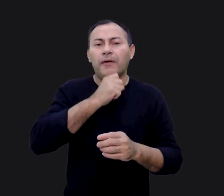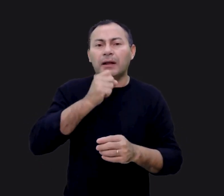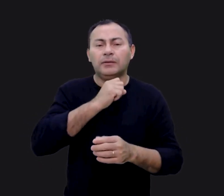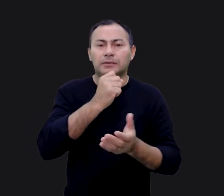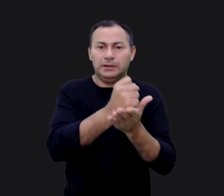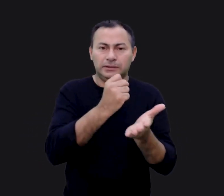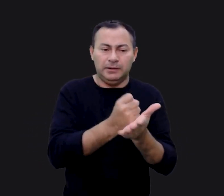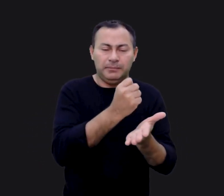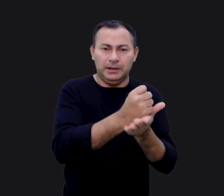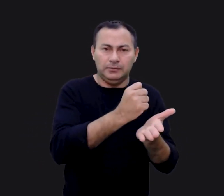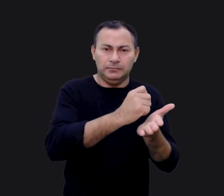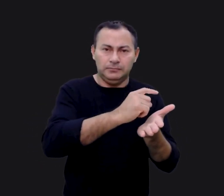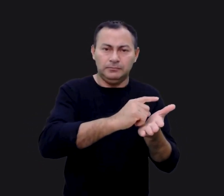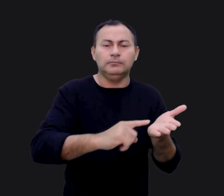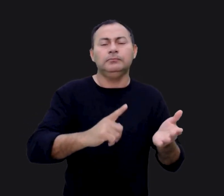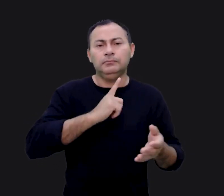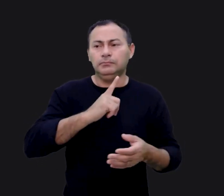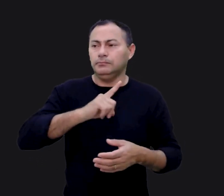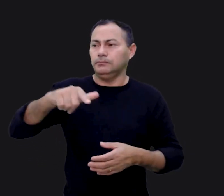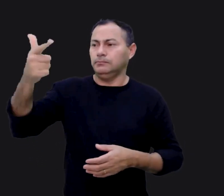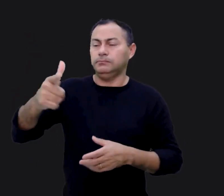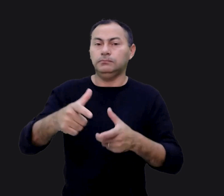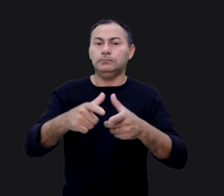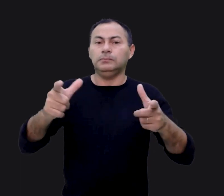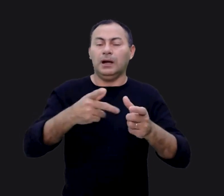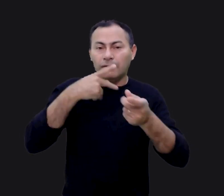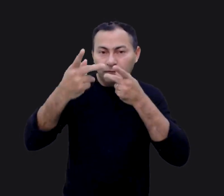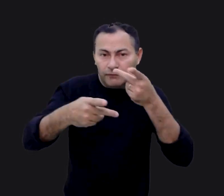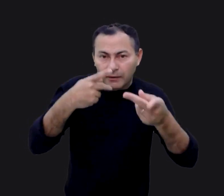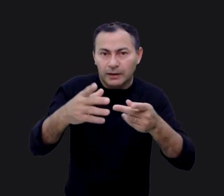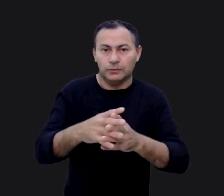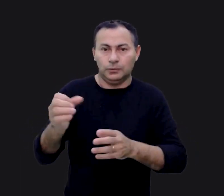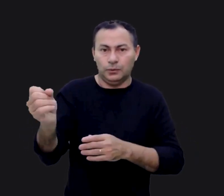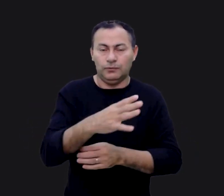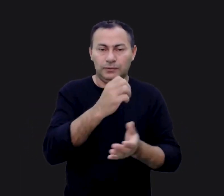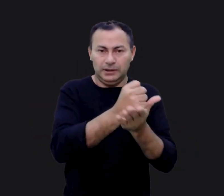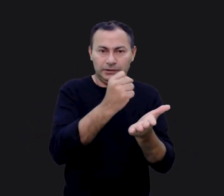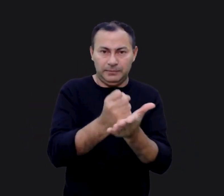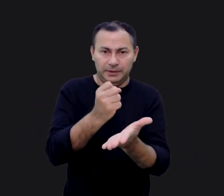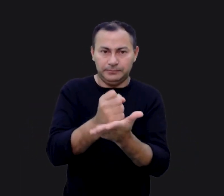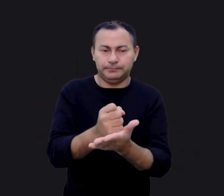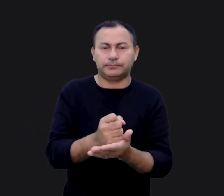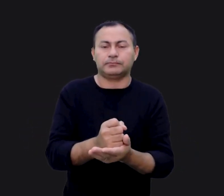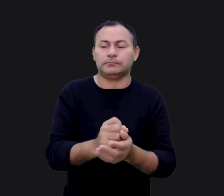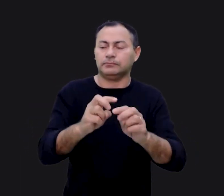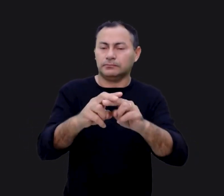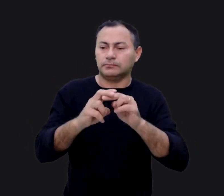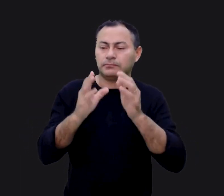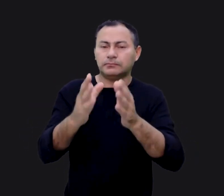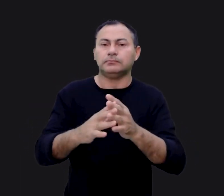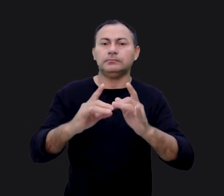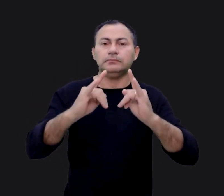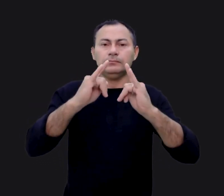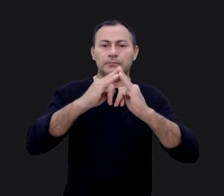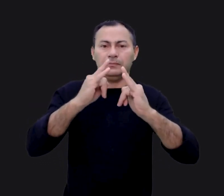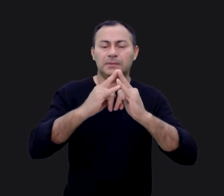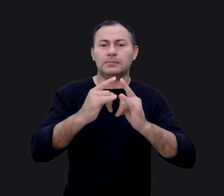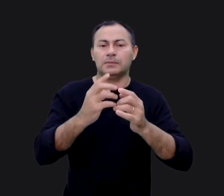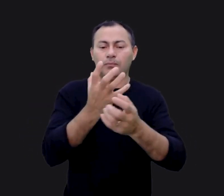Velho Testamento. Existe outro grande comentário do Novo Testamento acerca do tabernáculo do